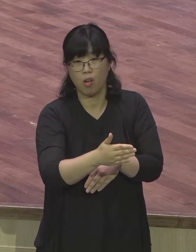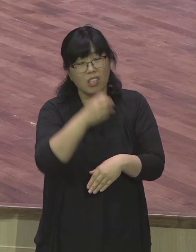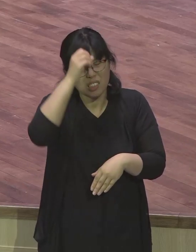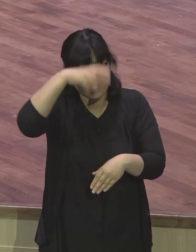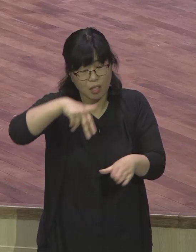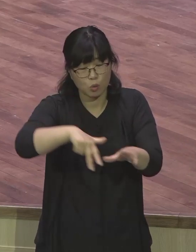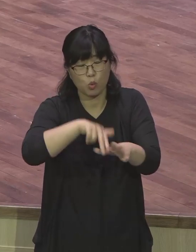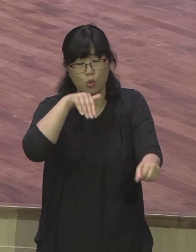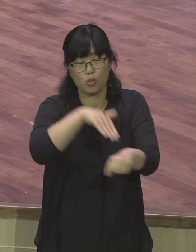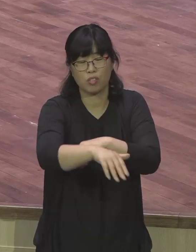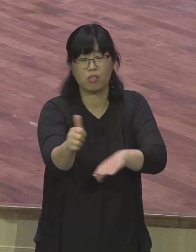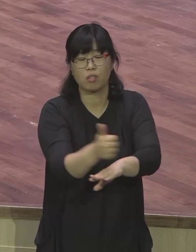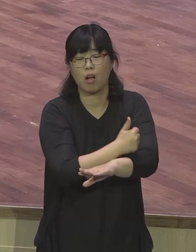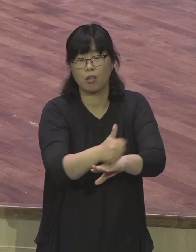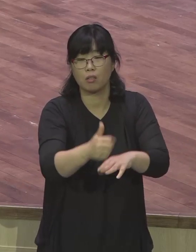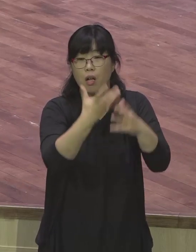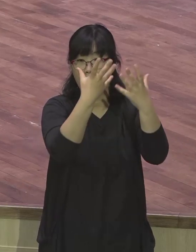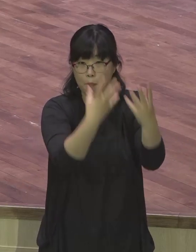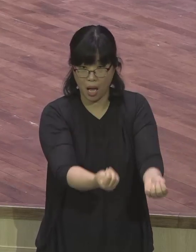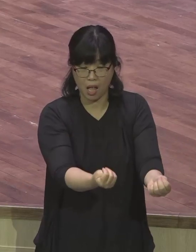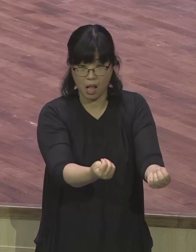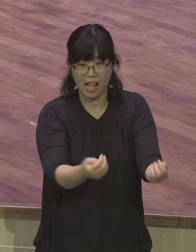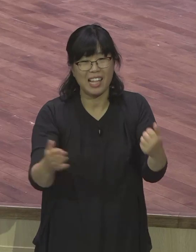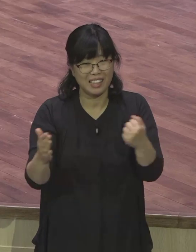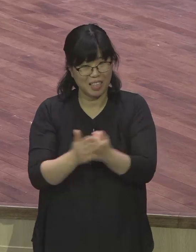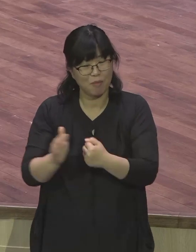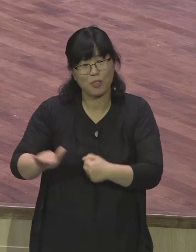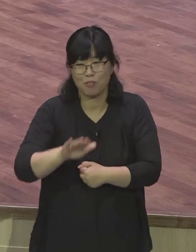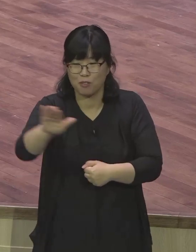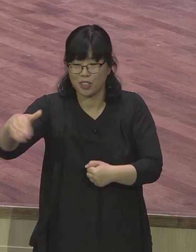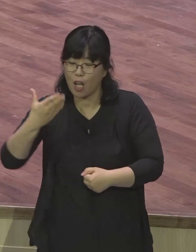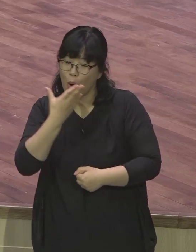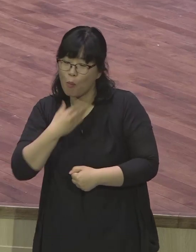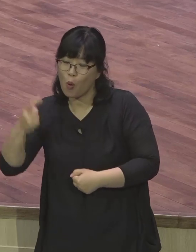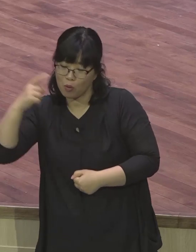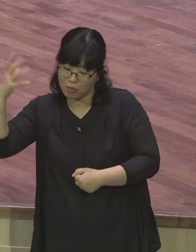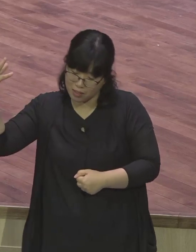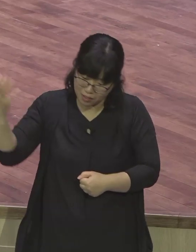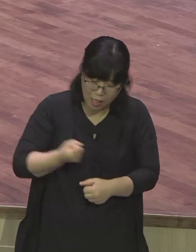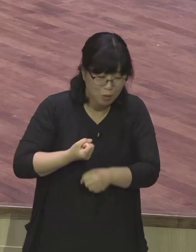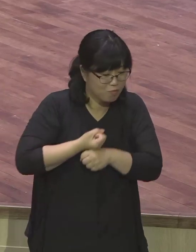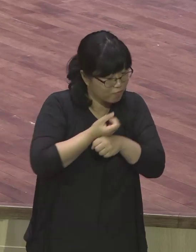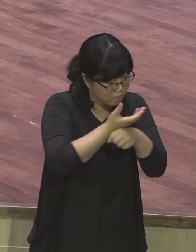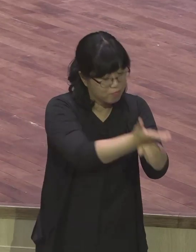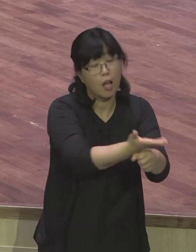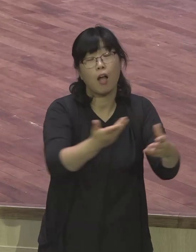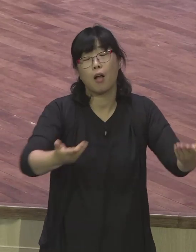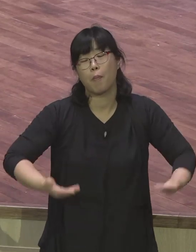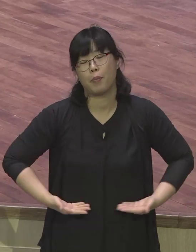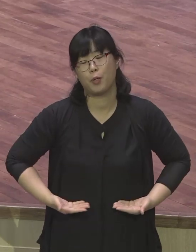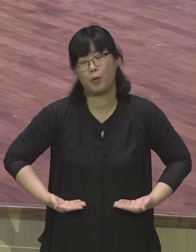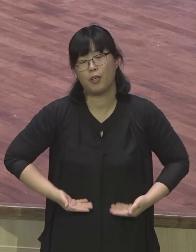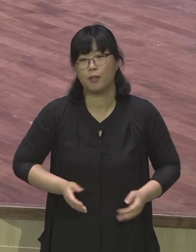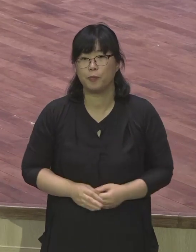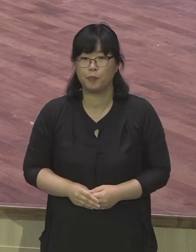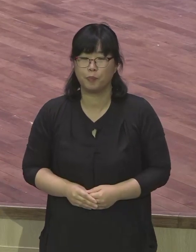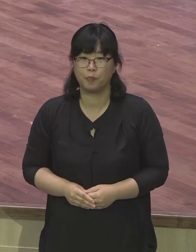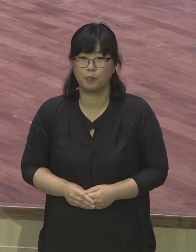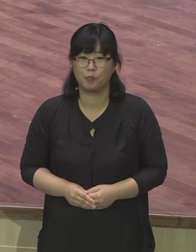우리가 참된 복음을 전해줘야 하는 것입니다 또한 바울이 가는 지역마다 꼭 들어갔던 현장이 있었는데 그 현장이